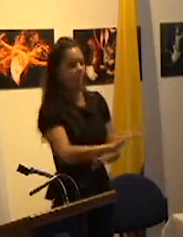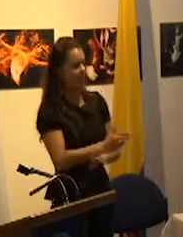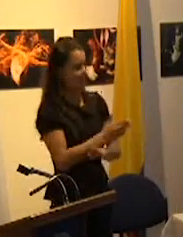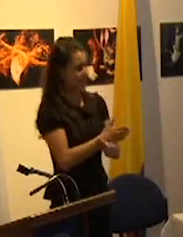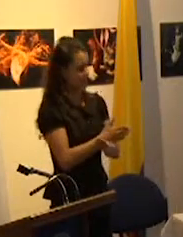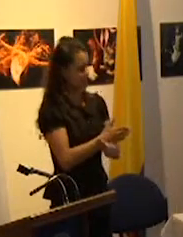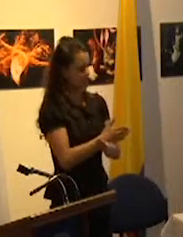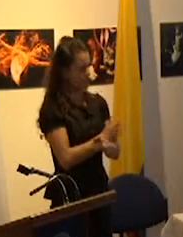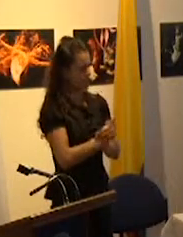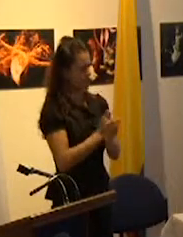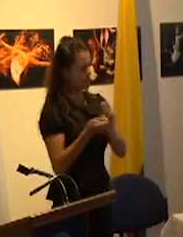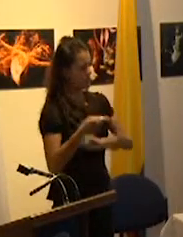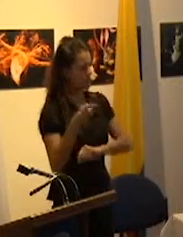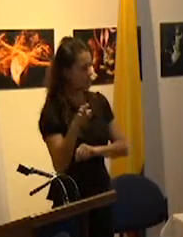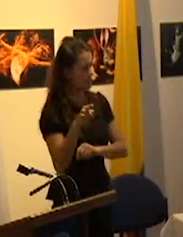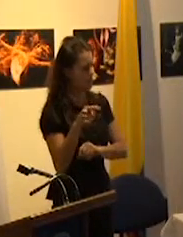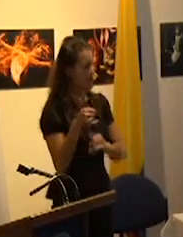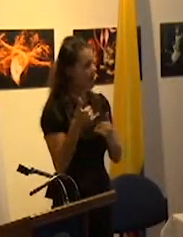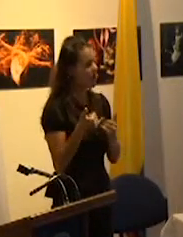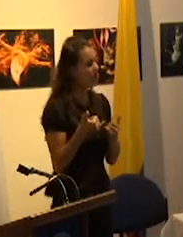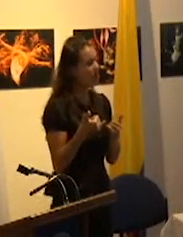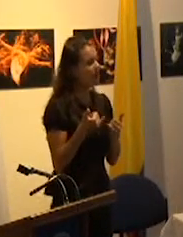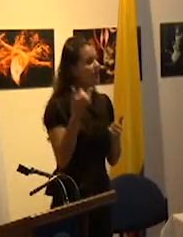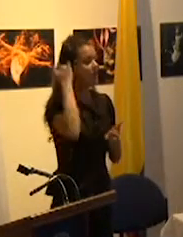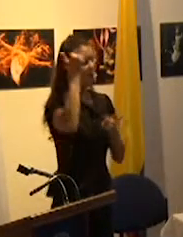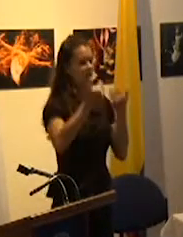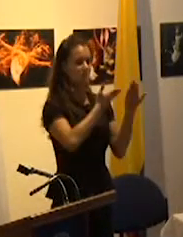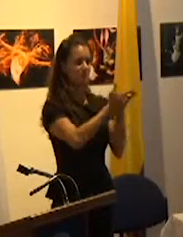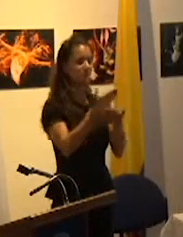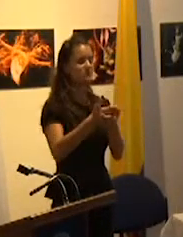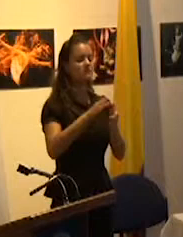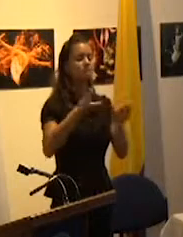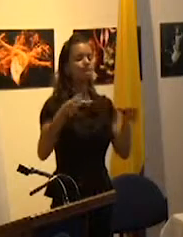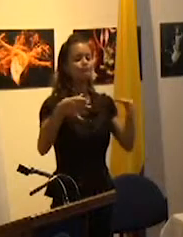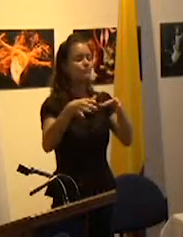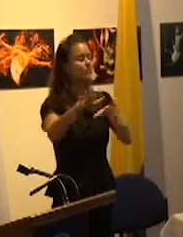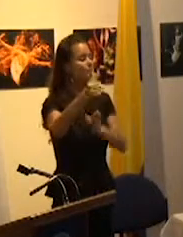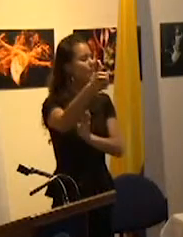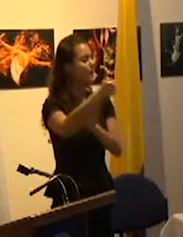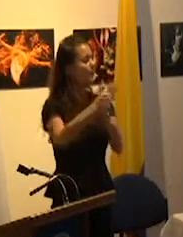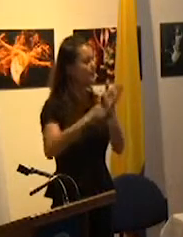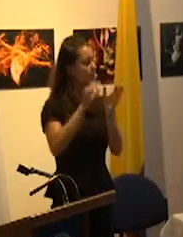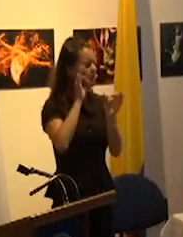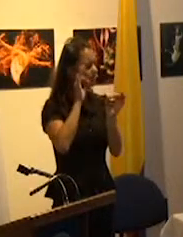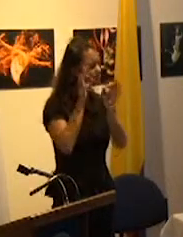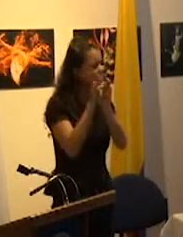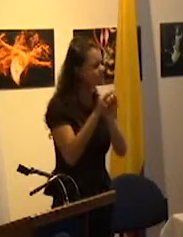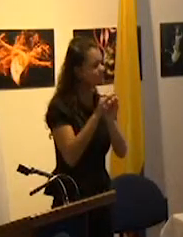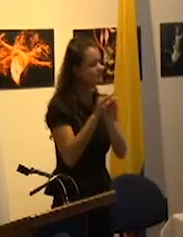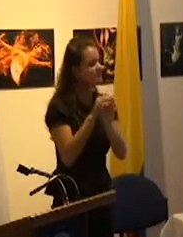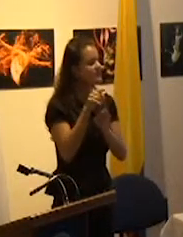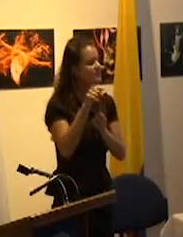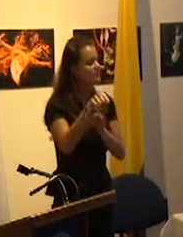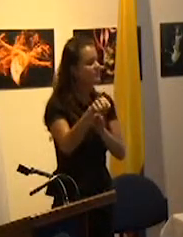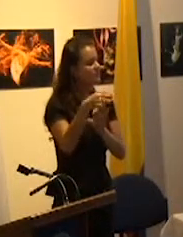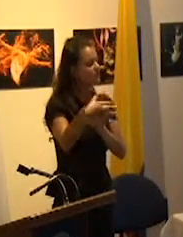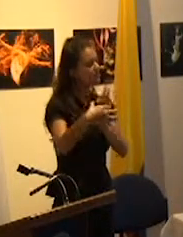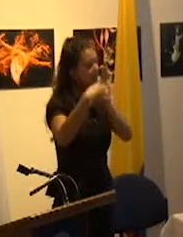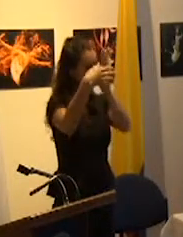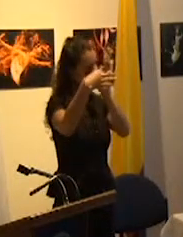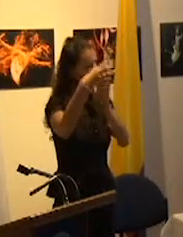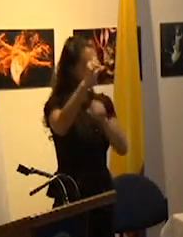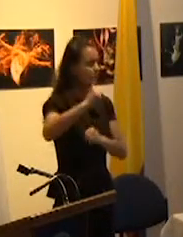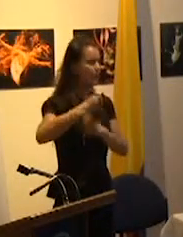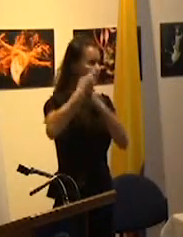de manera que se instalan programas focalizados que circunscriben el principio